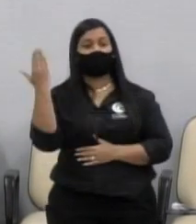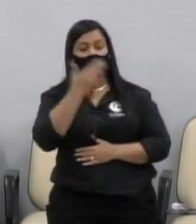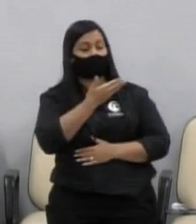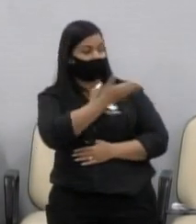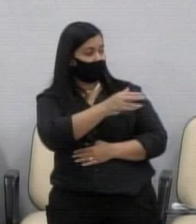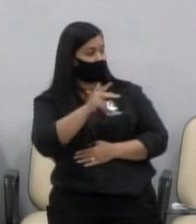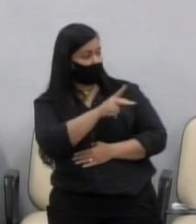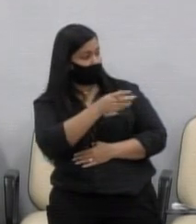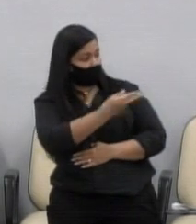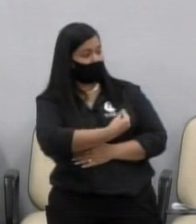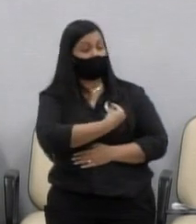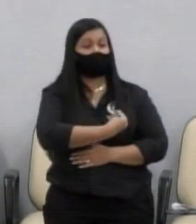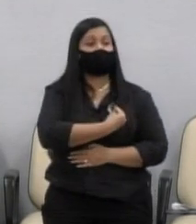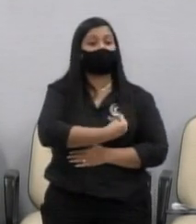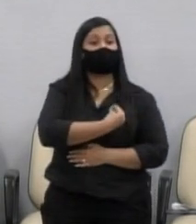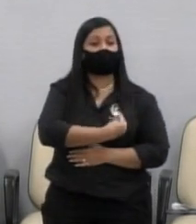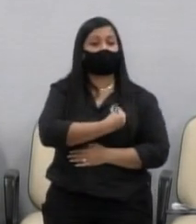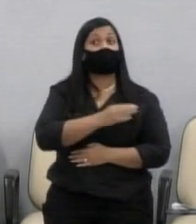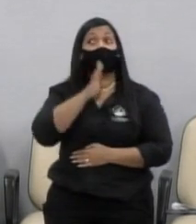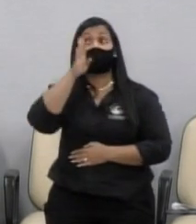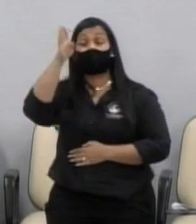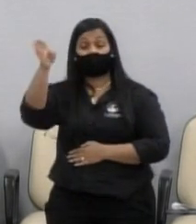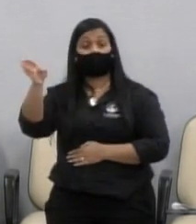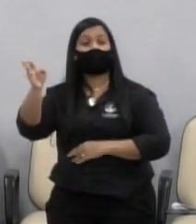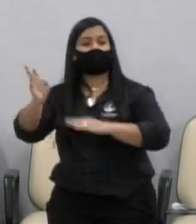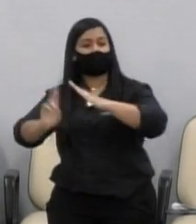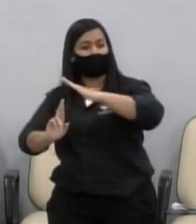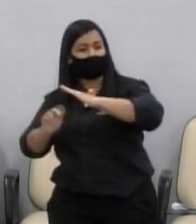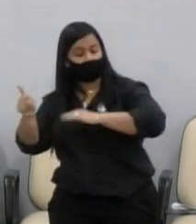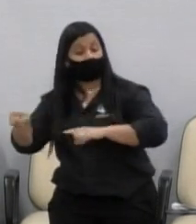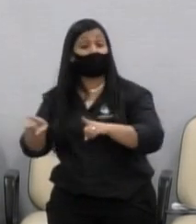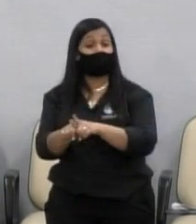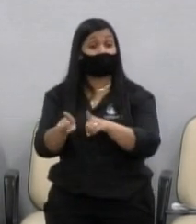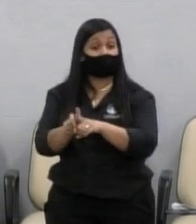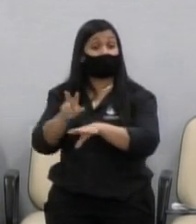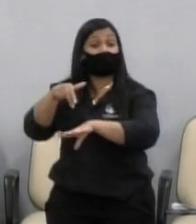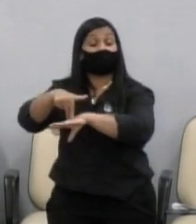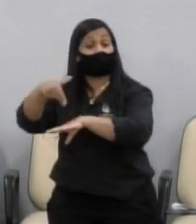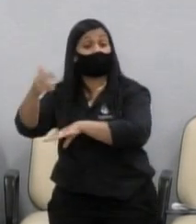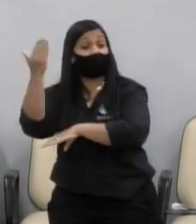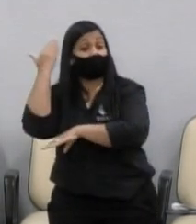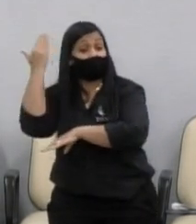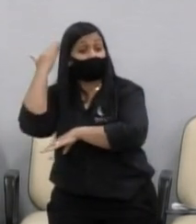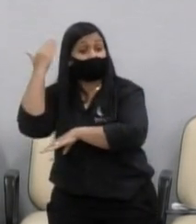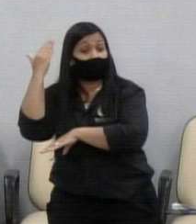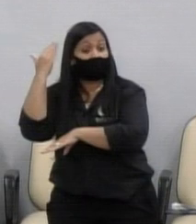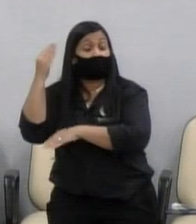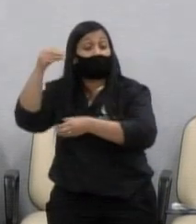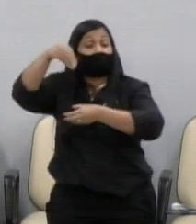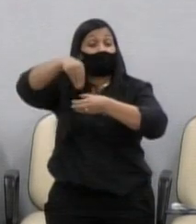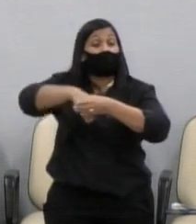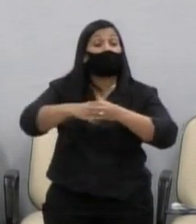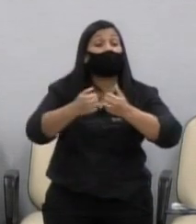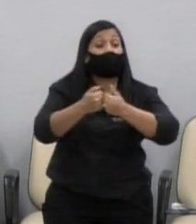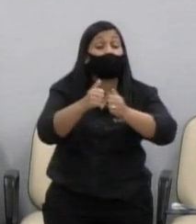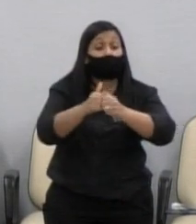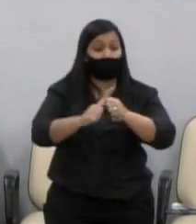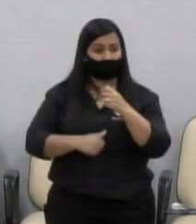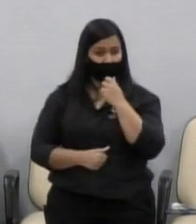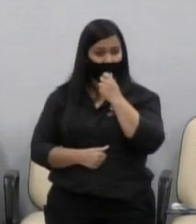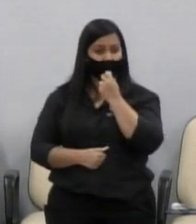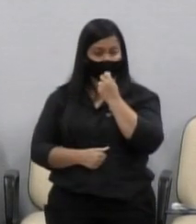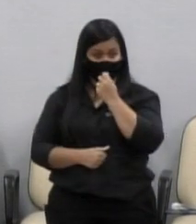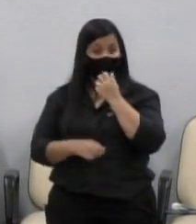Pupo esteve ali no terminal rodoviário. Eu também estive dias atrás dentro de um veículo e